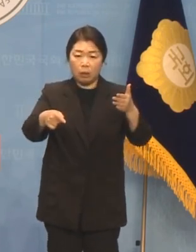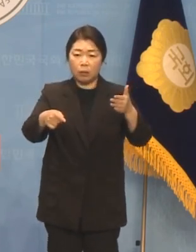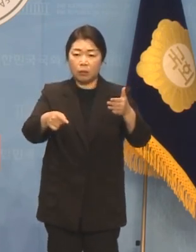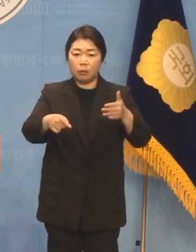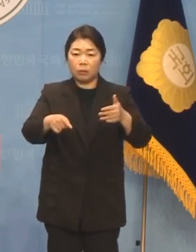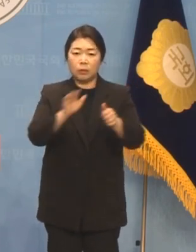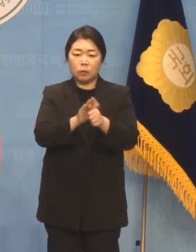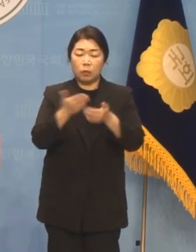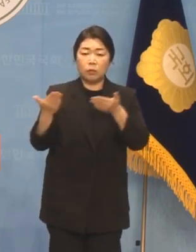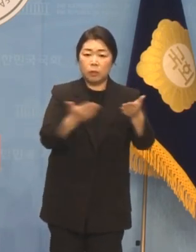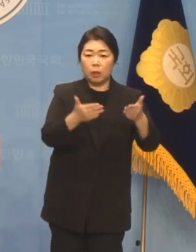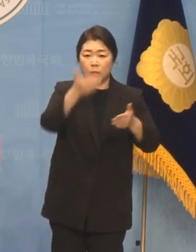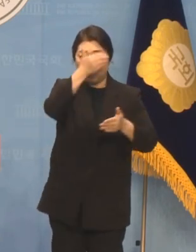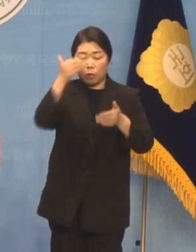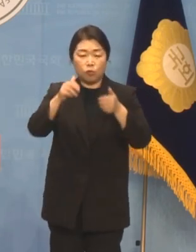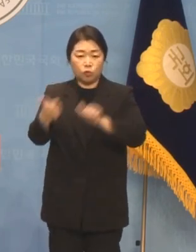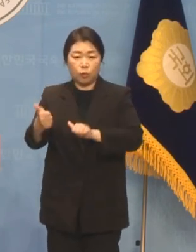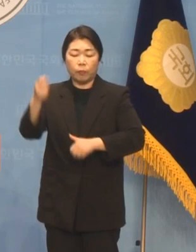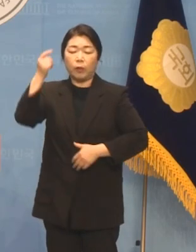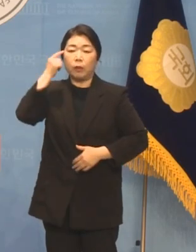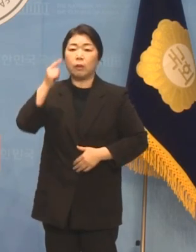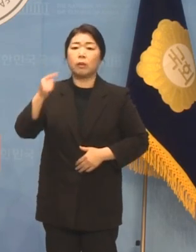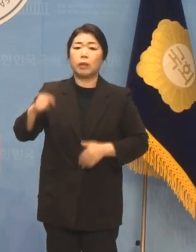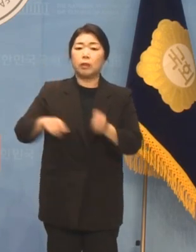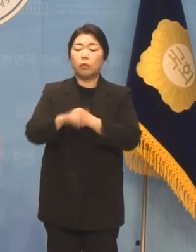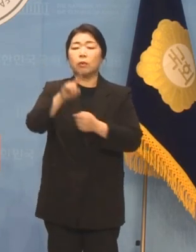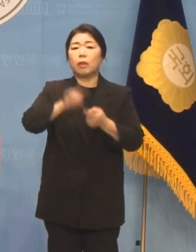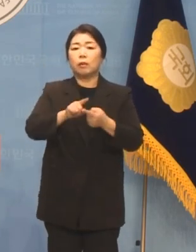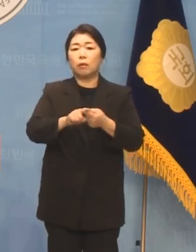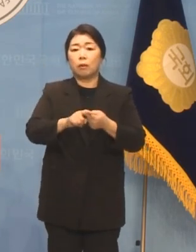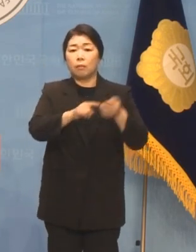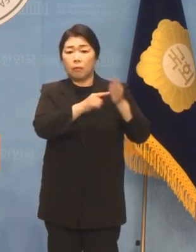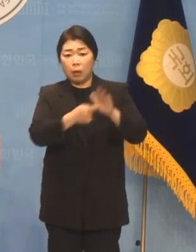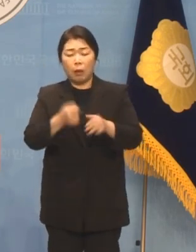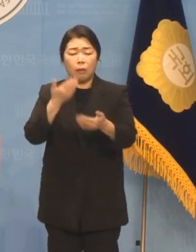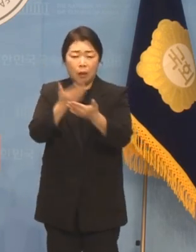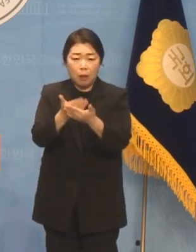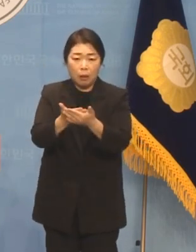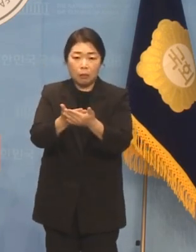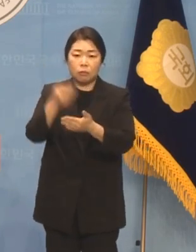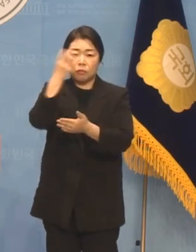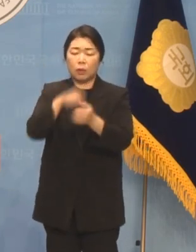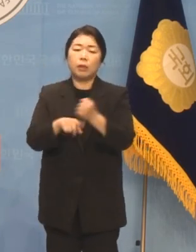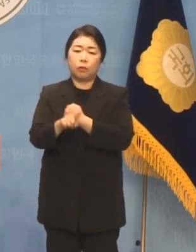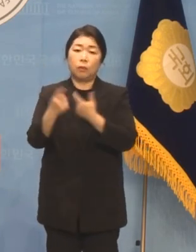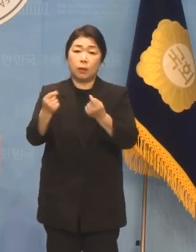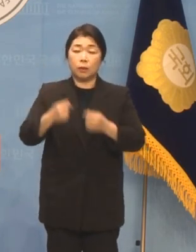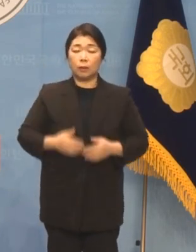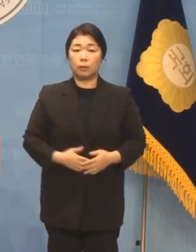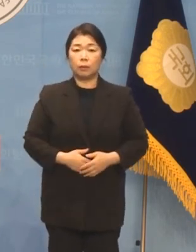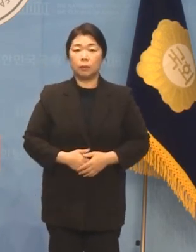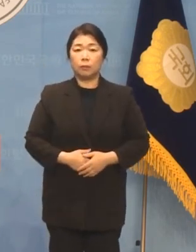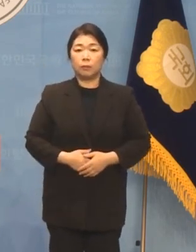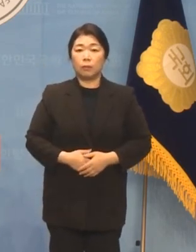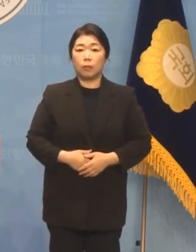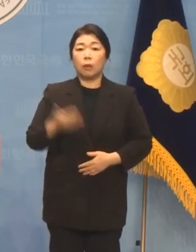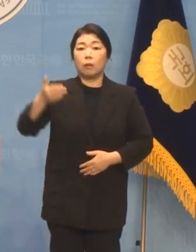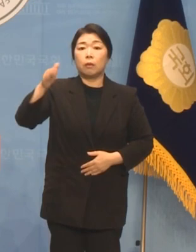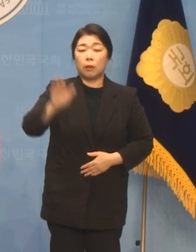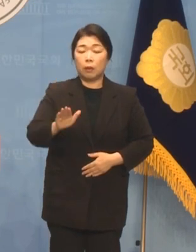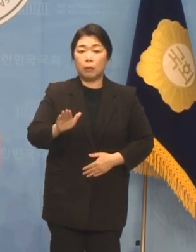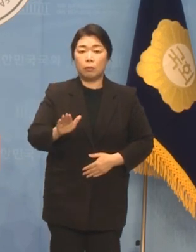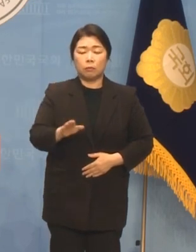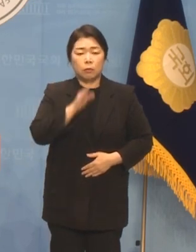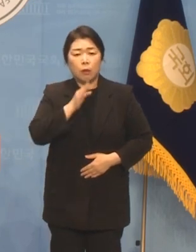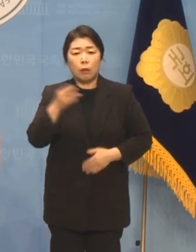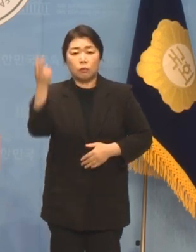죽음에 대해 왜 죽었는지 그 이유라도 밝히자는 것이 수사의 시작이었습니다. 그러나 그